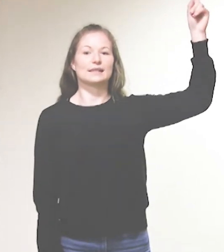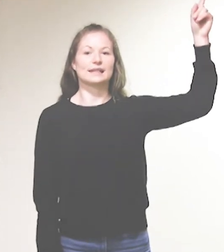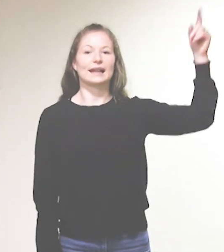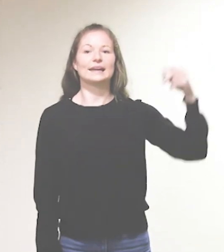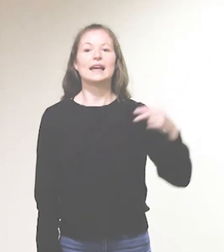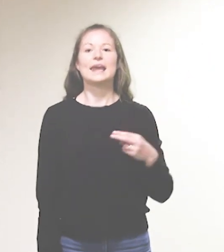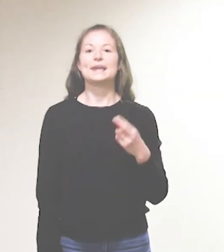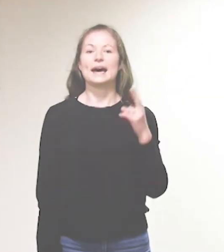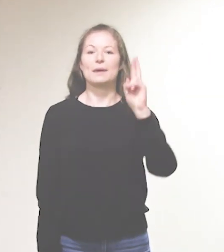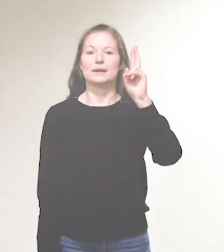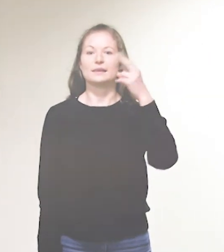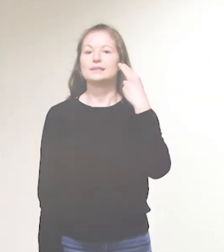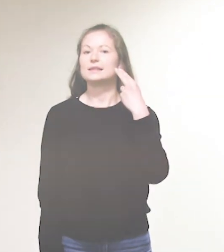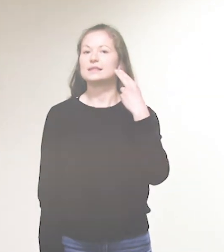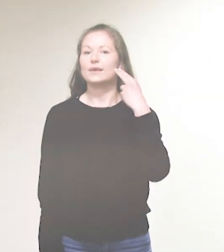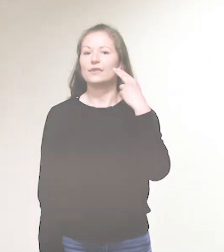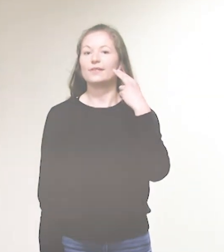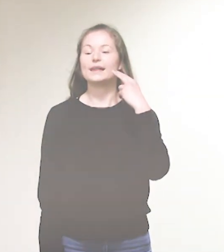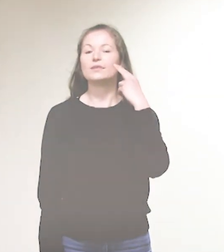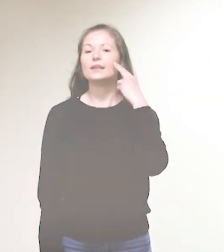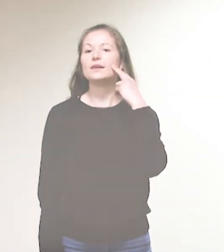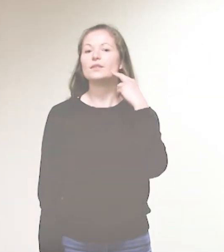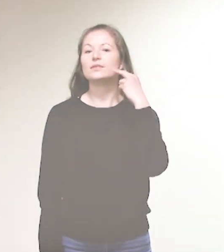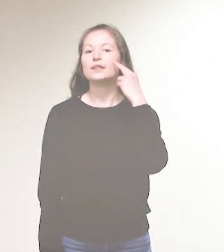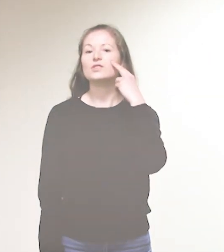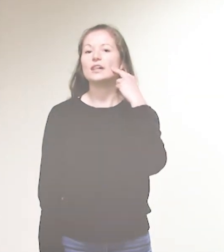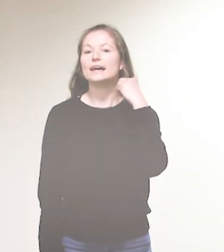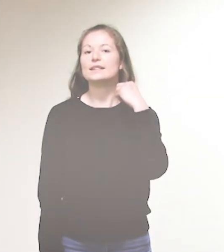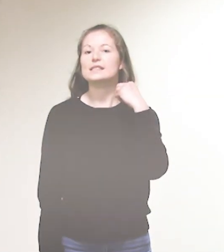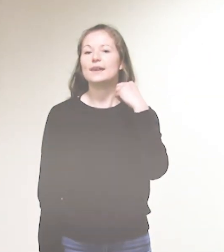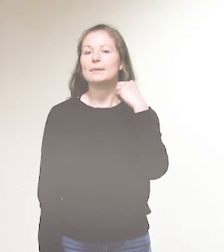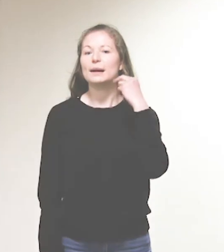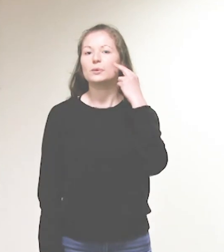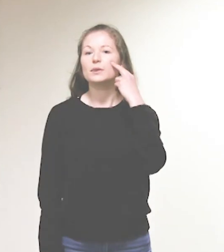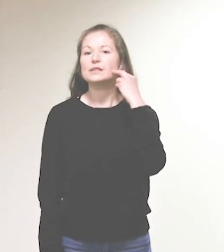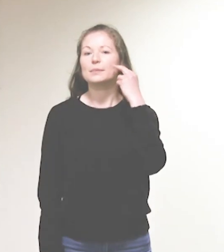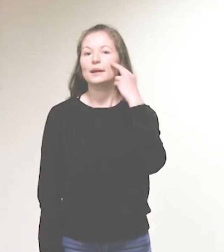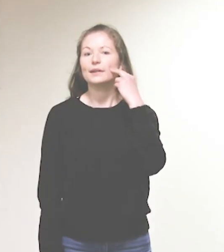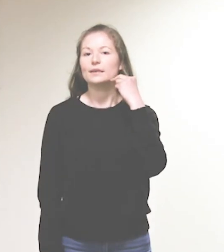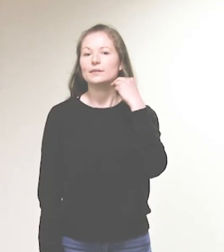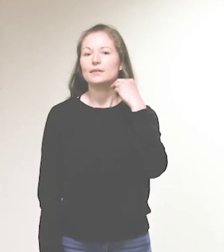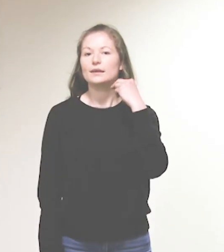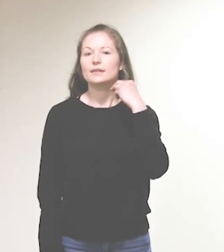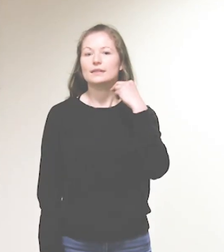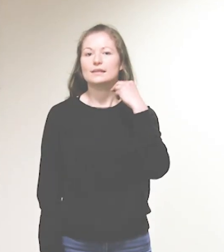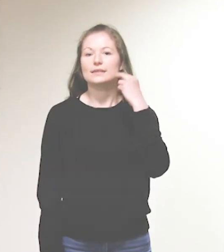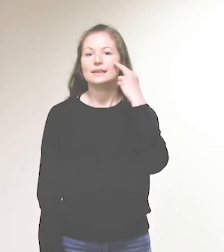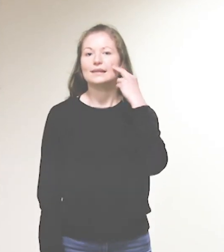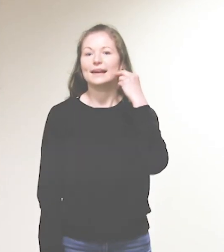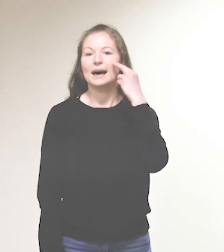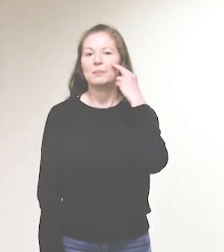dein Name. Die zwei Finger wieder und wir streichen zweimal über unsere Backe. Das ist Name.